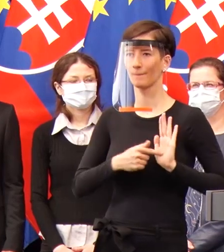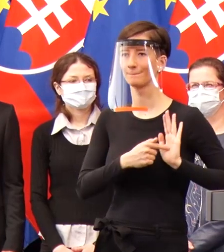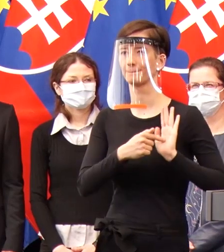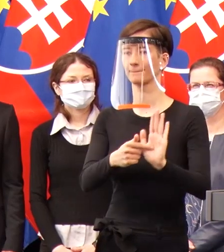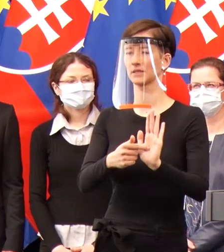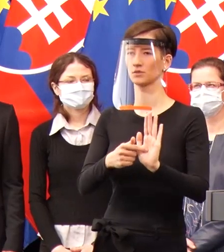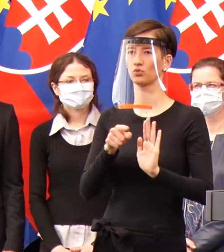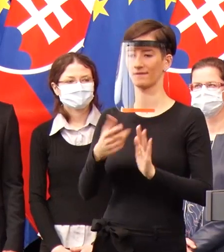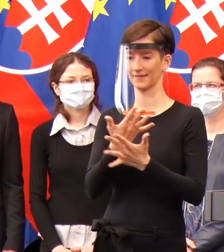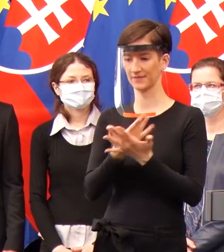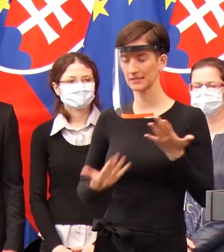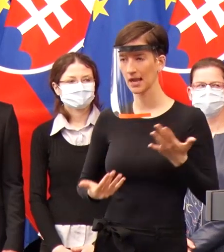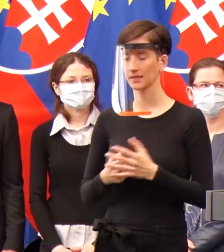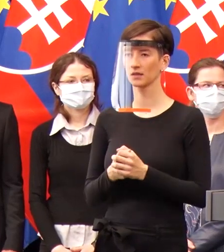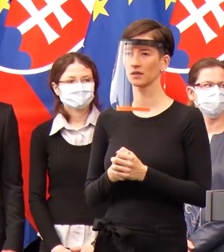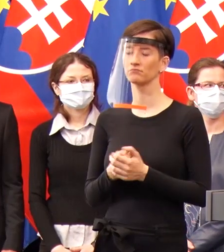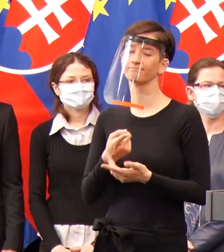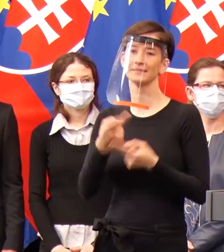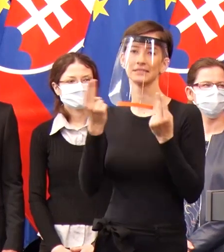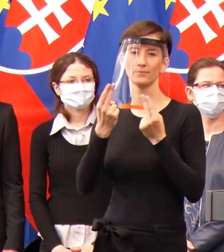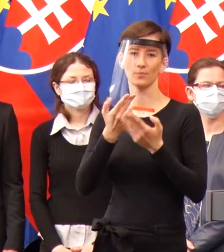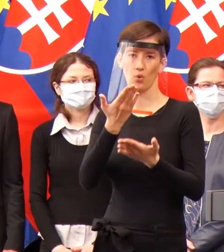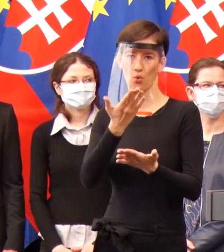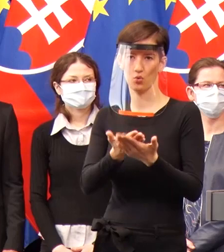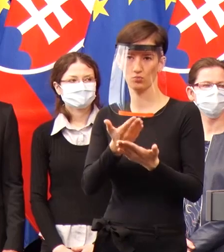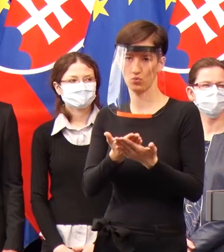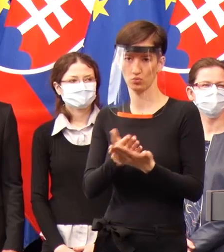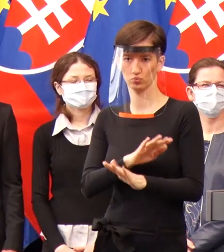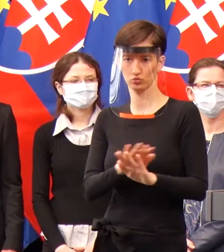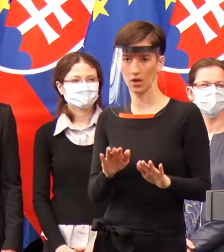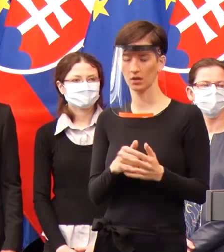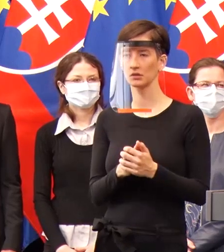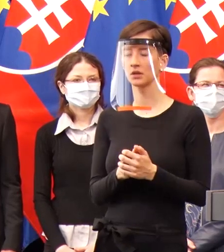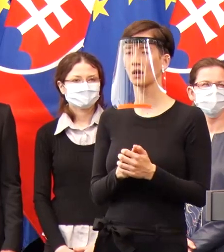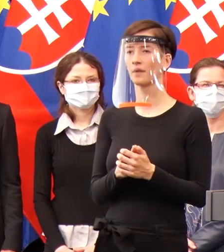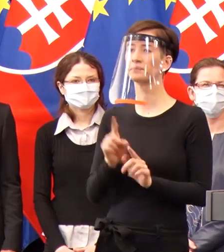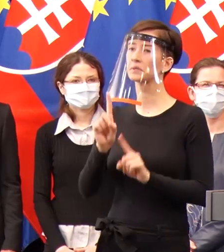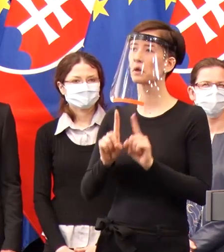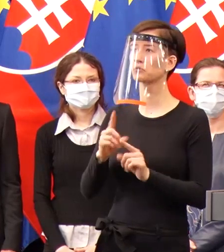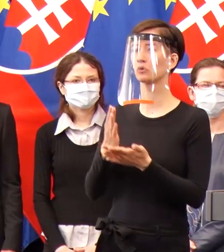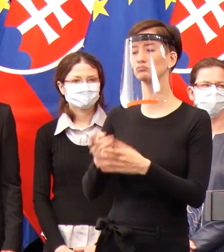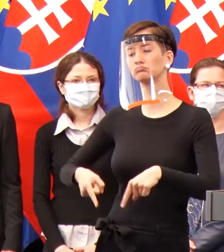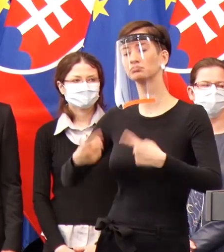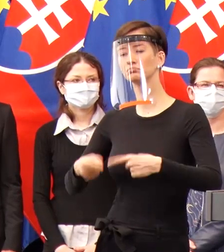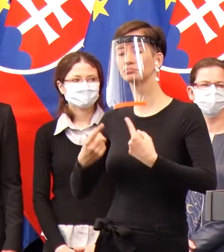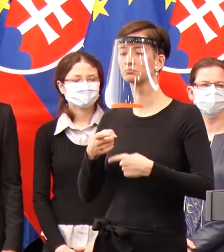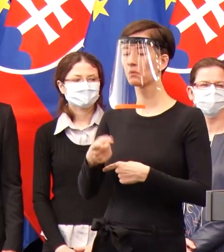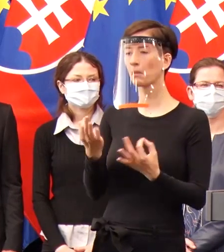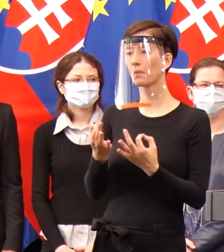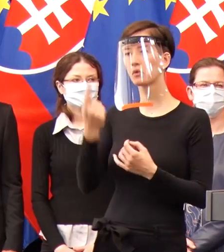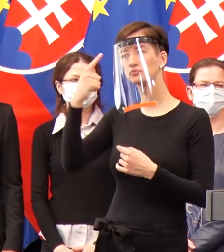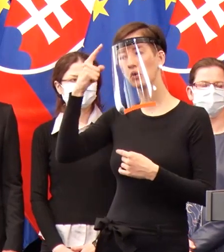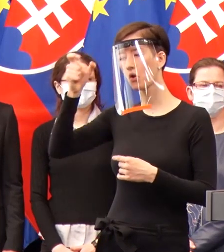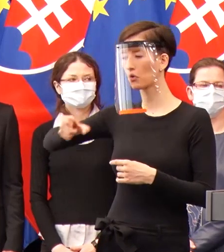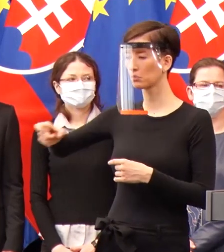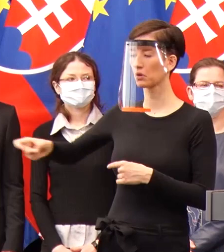Samozrejme, to bolo odporúčanie, lebo aj ja som zachytil kritiku, že v podstate prečo by malo takéto konzílium rozhodovať o tom, aké majú